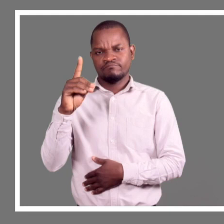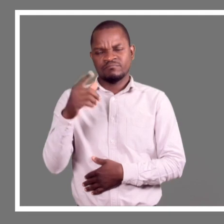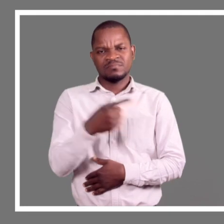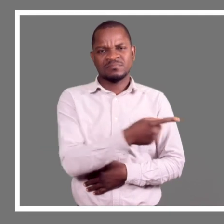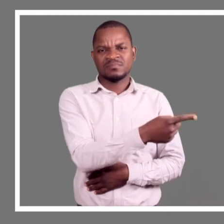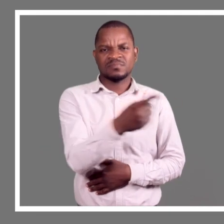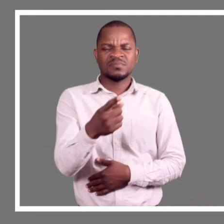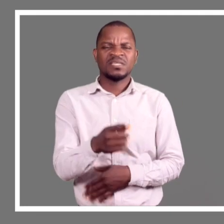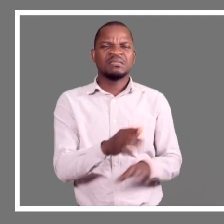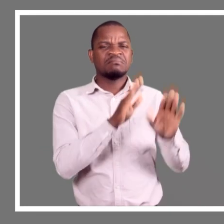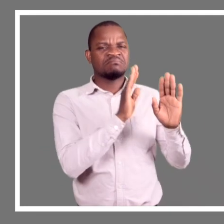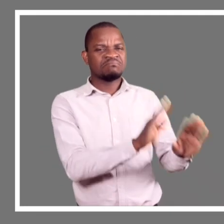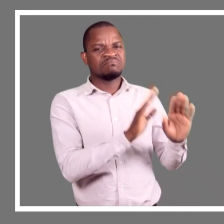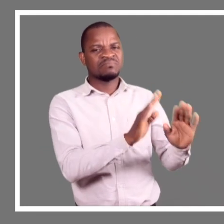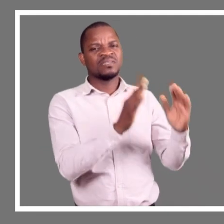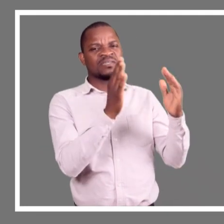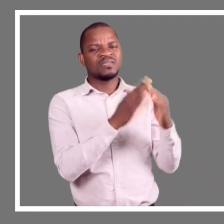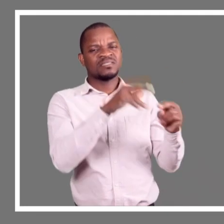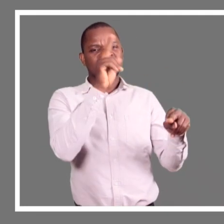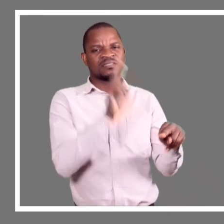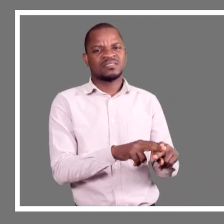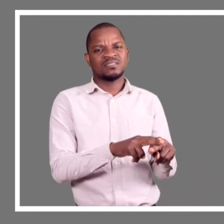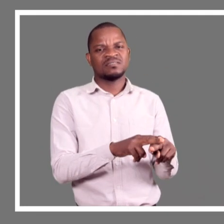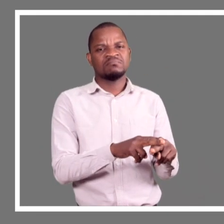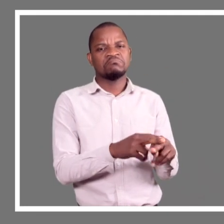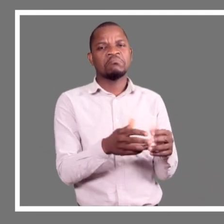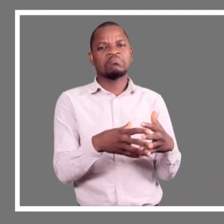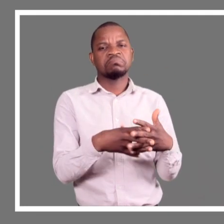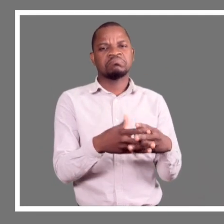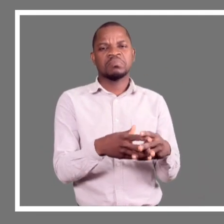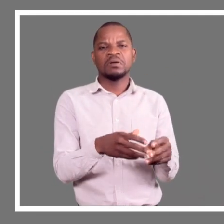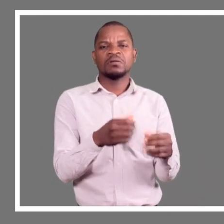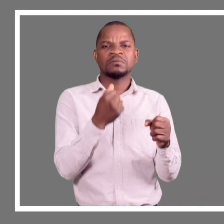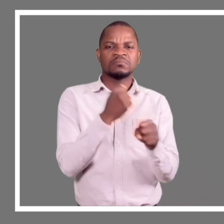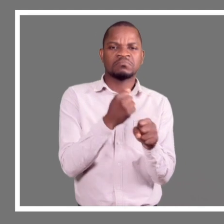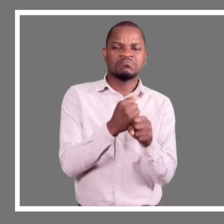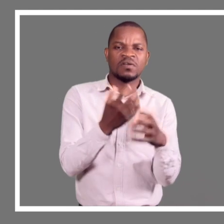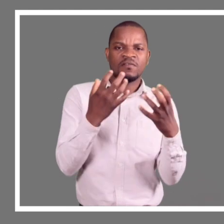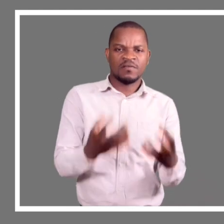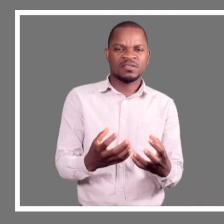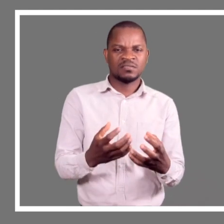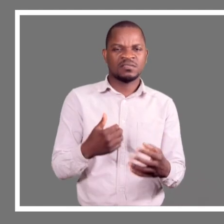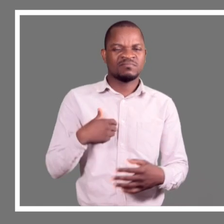Como pessoa com deficiência, ao invés de ficar somente sentado, sem fazer nenhuma atividade,